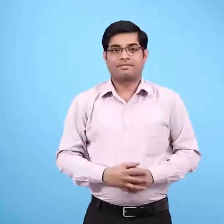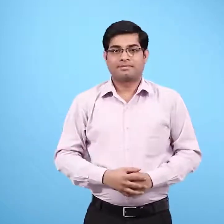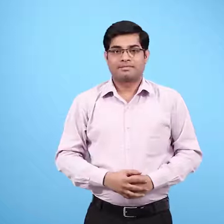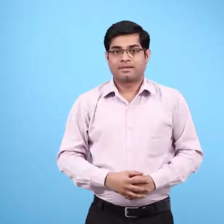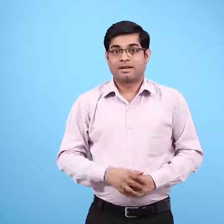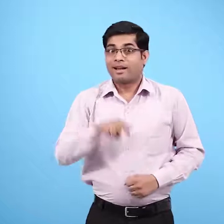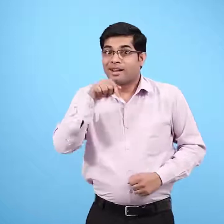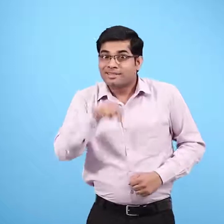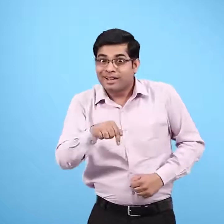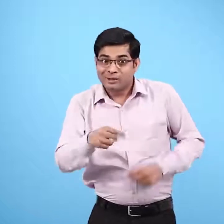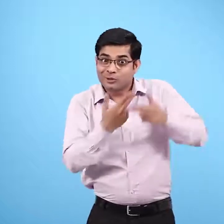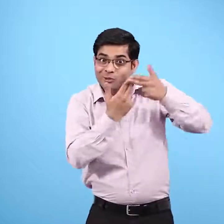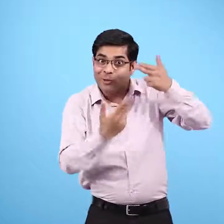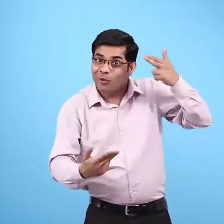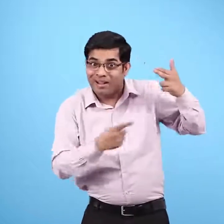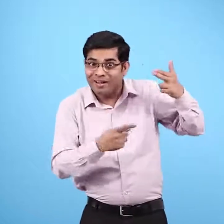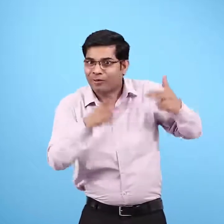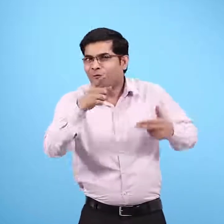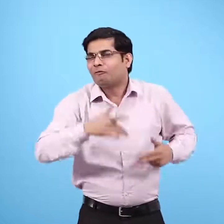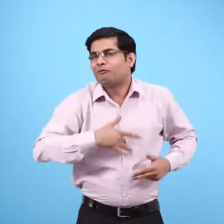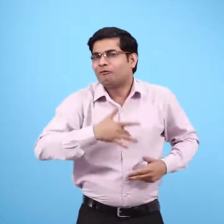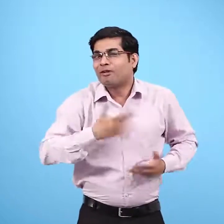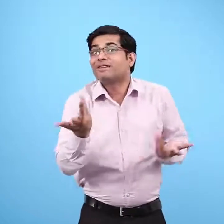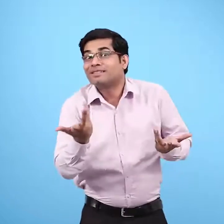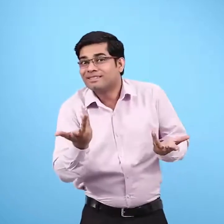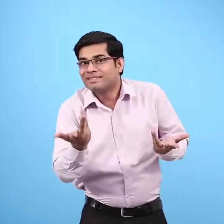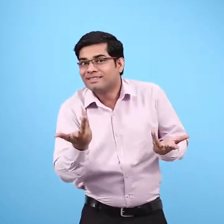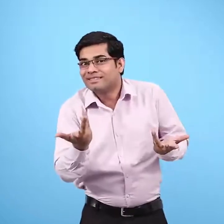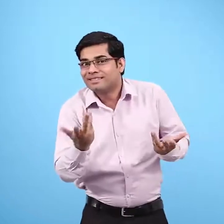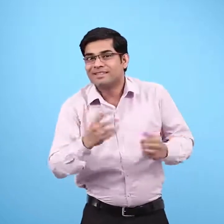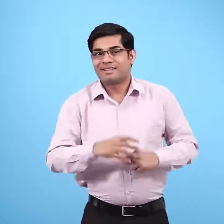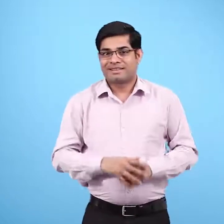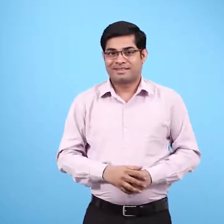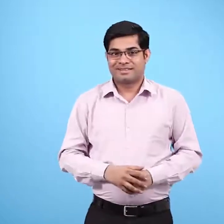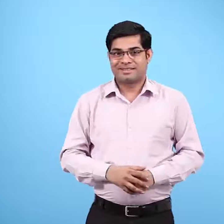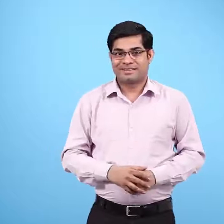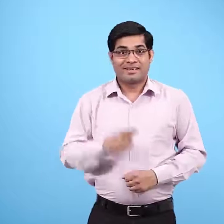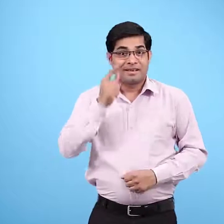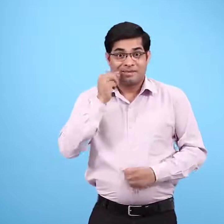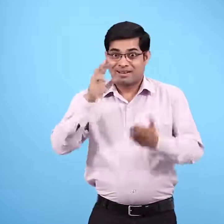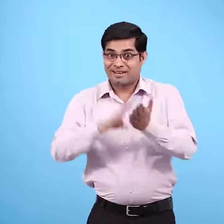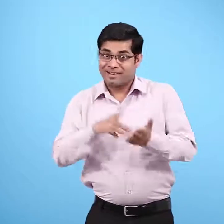तु कहो कैसी लगी मार्टिन के पेट उर्फ तुम्हारे पेट की कहाने